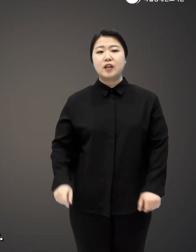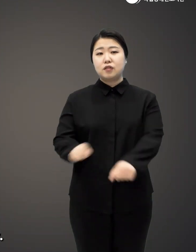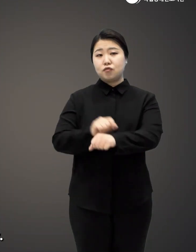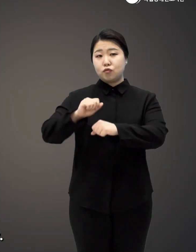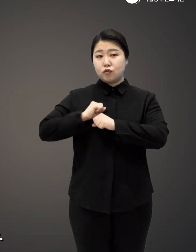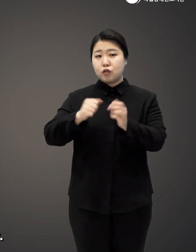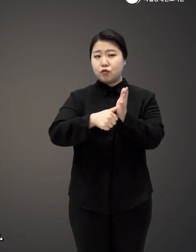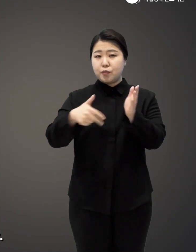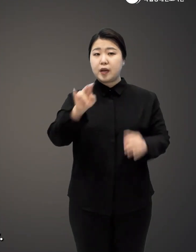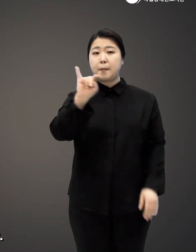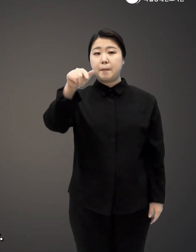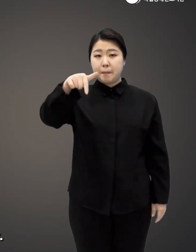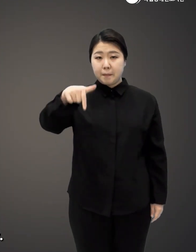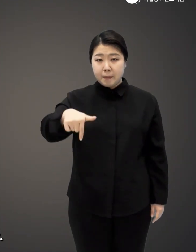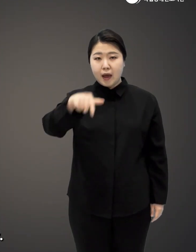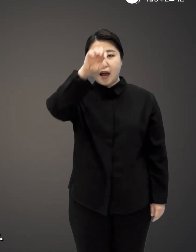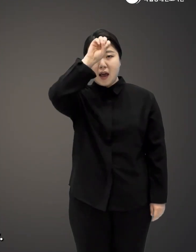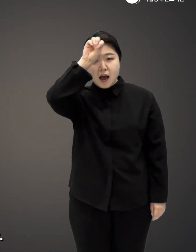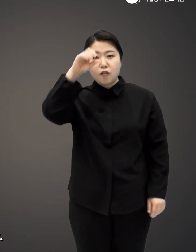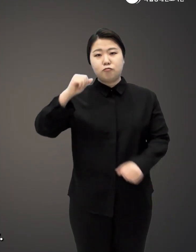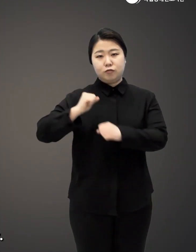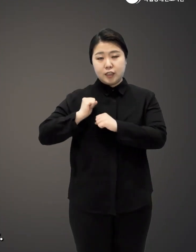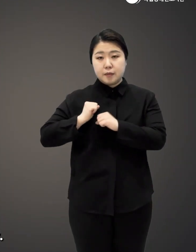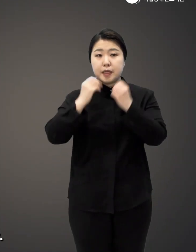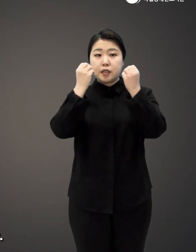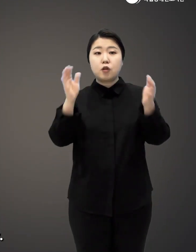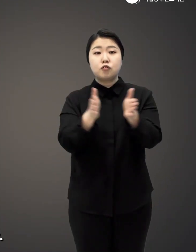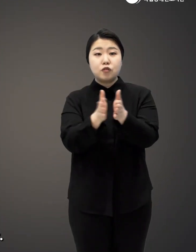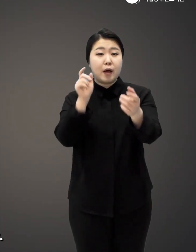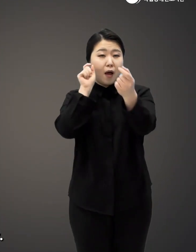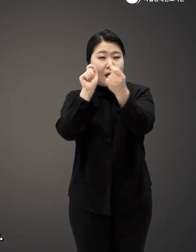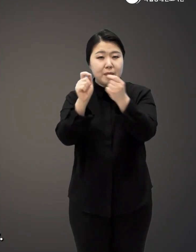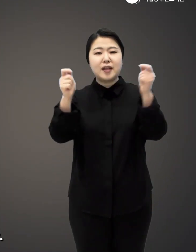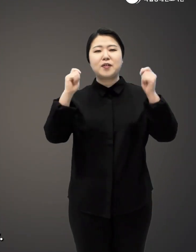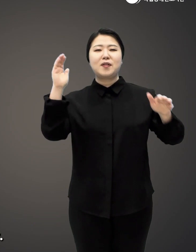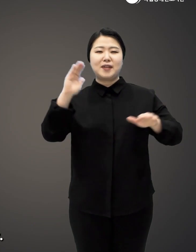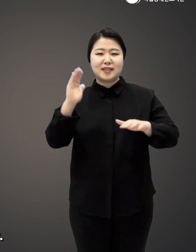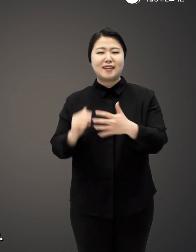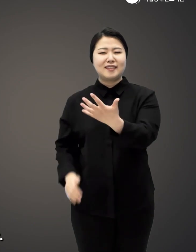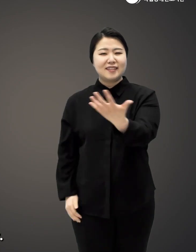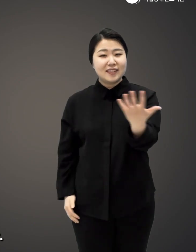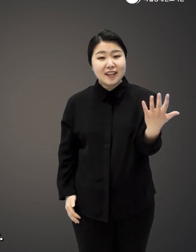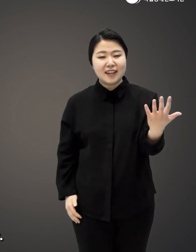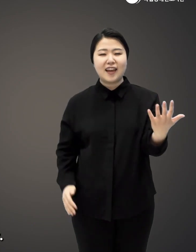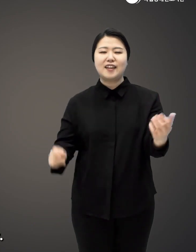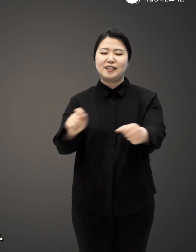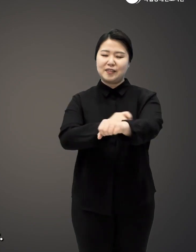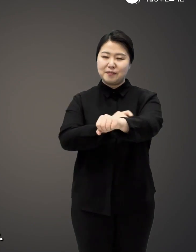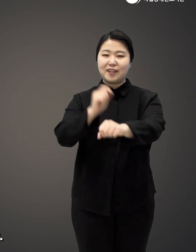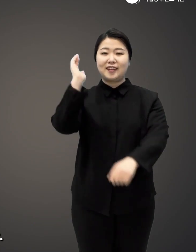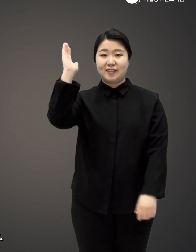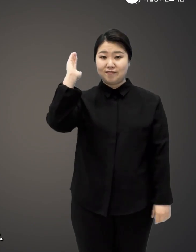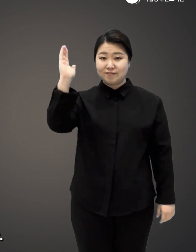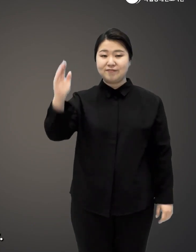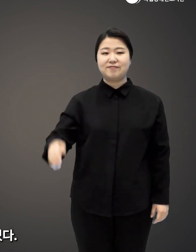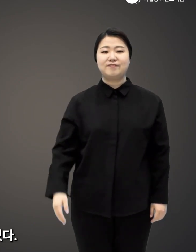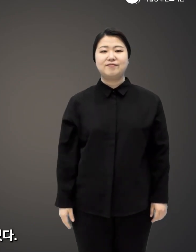네이비실의 전설 맥네이븐 장군이 새 출발을 앞둔 졸업생들에게 특별한 이야기를 들려준다